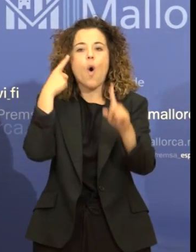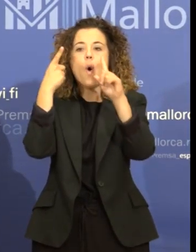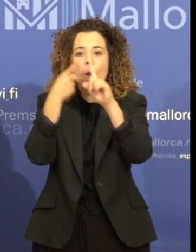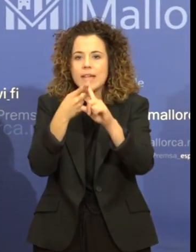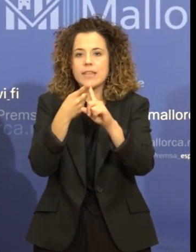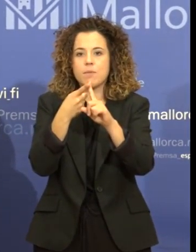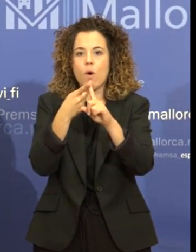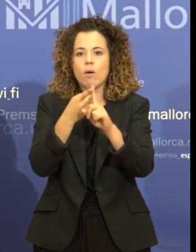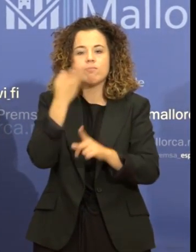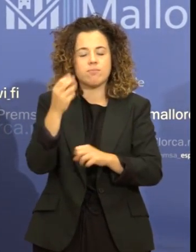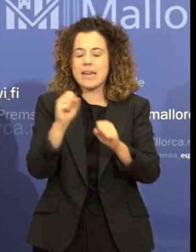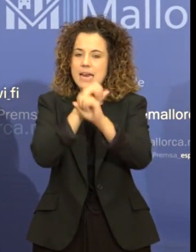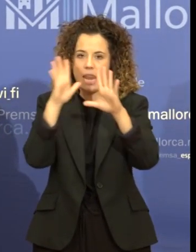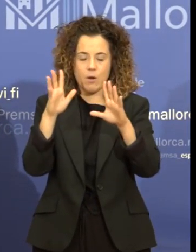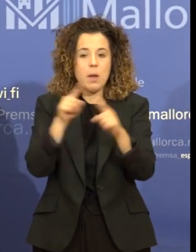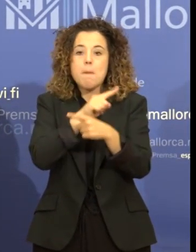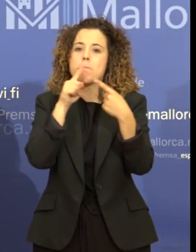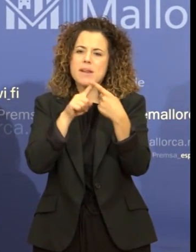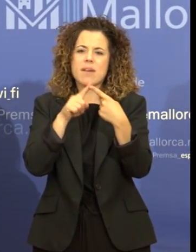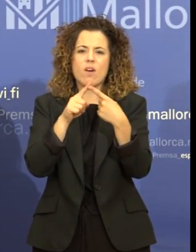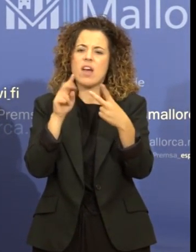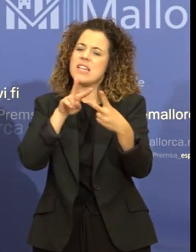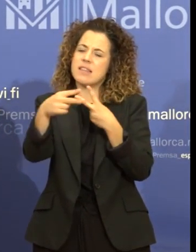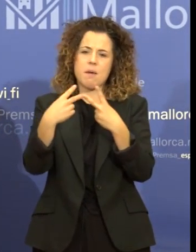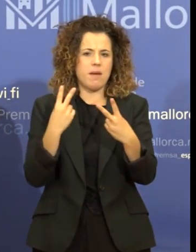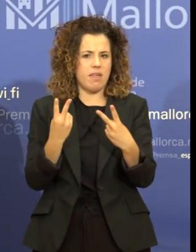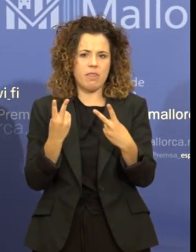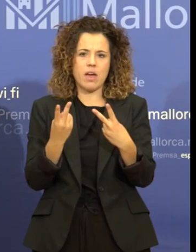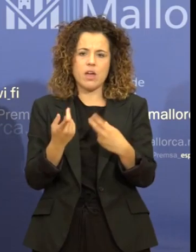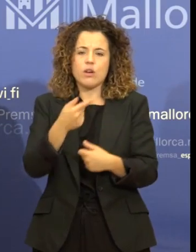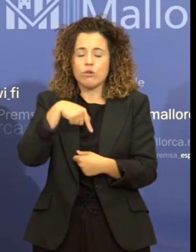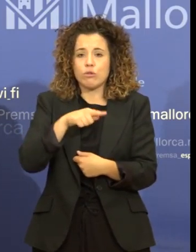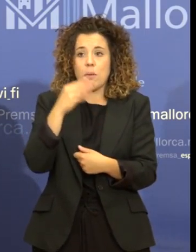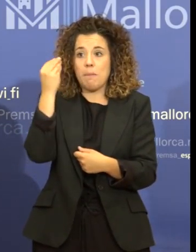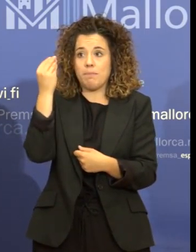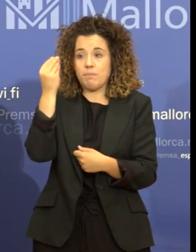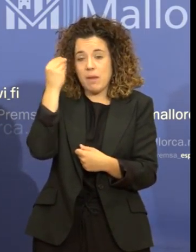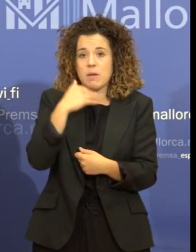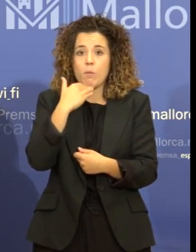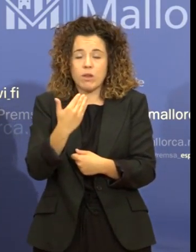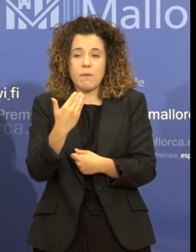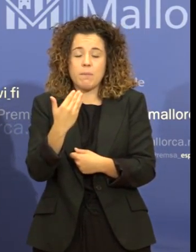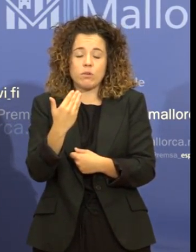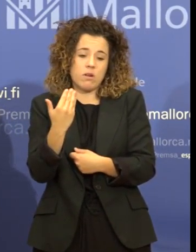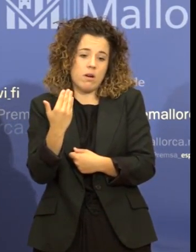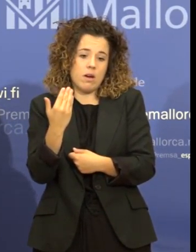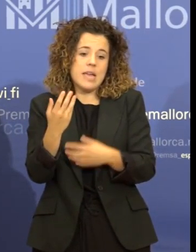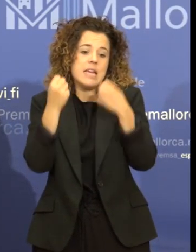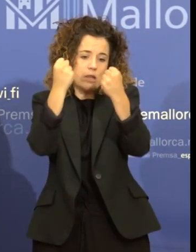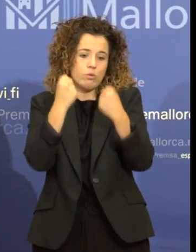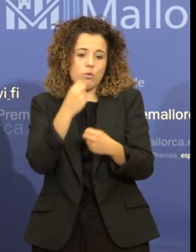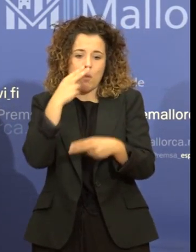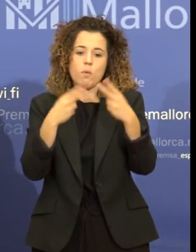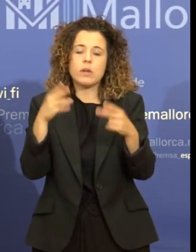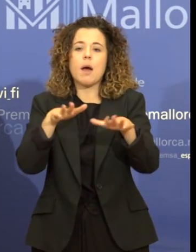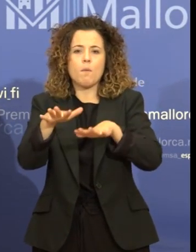clar, i és, en primer lloc, la transparència. Entenem que la actuació de l'administració pública, i sobretot amb un